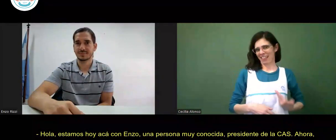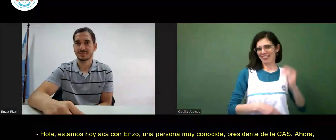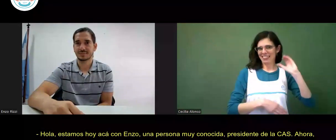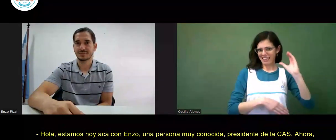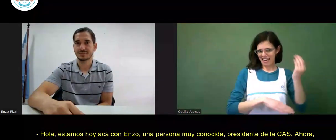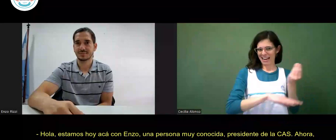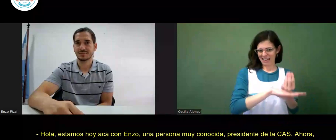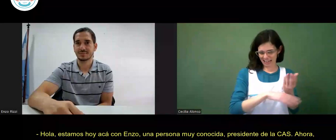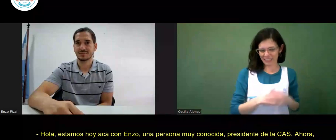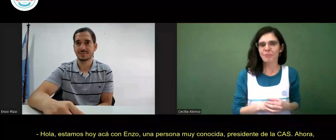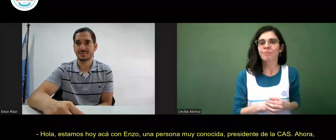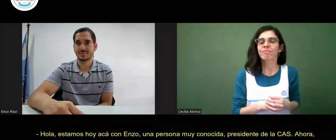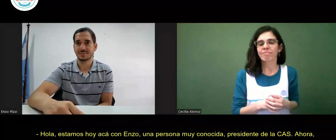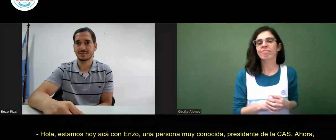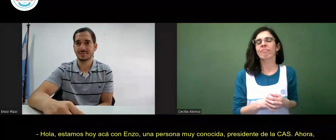presidente de la CAS.